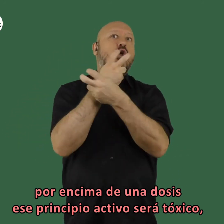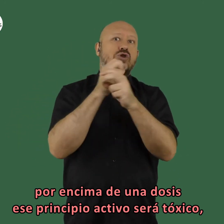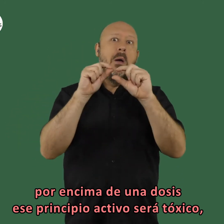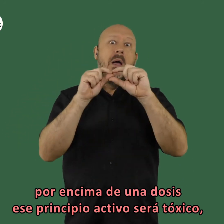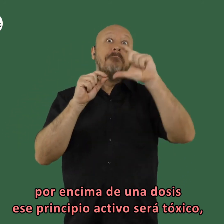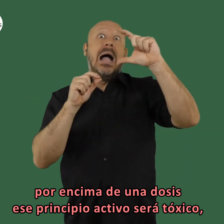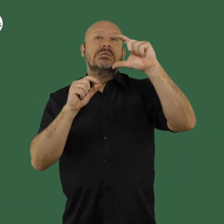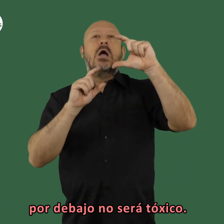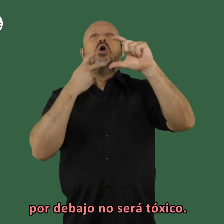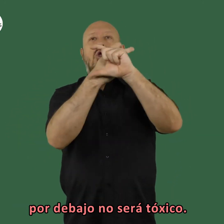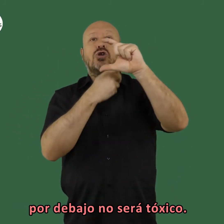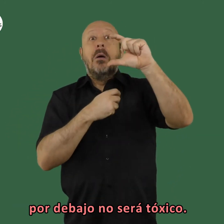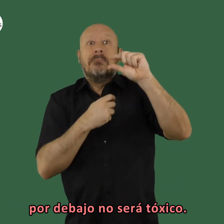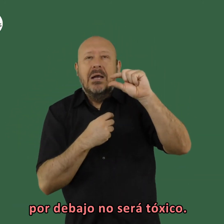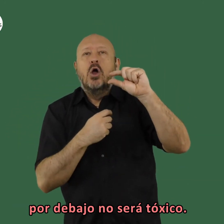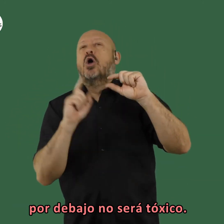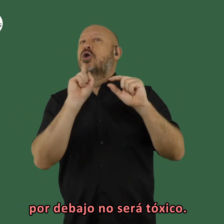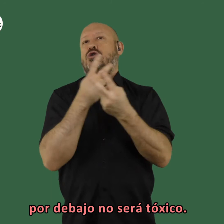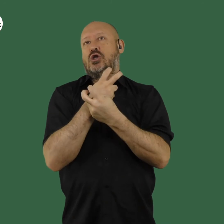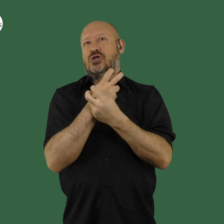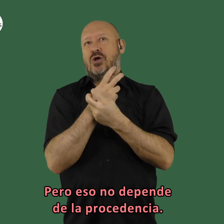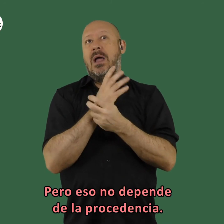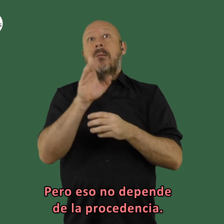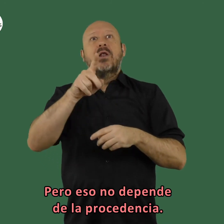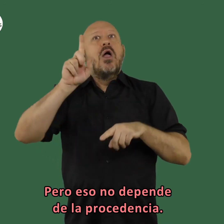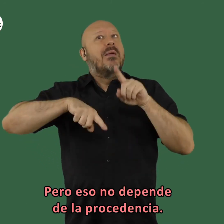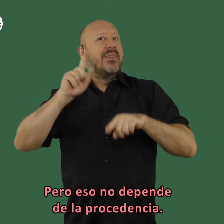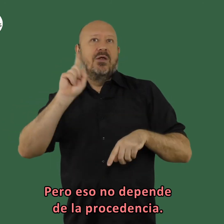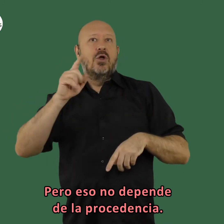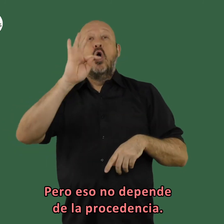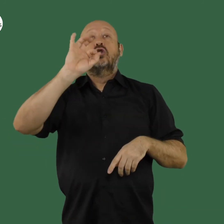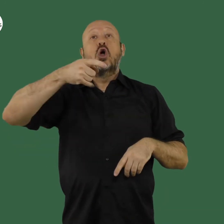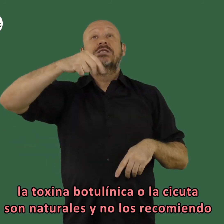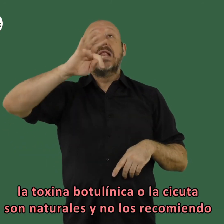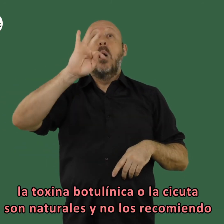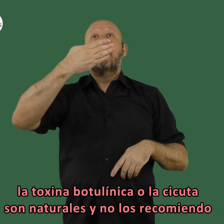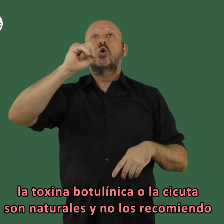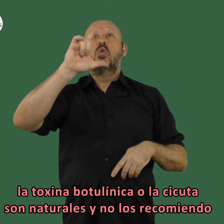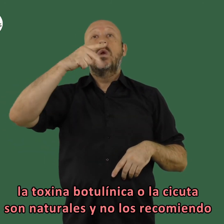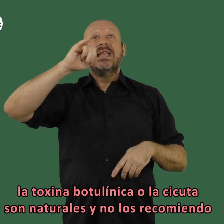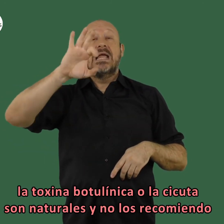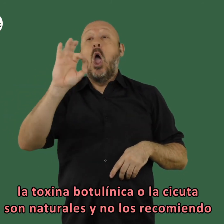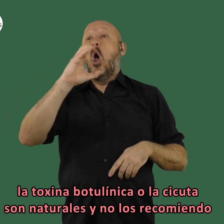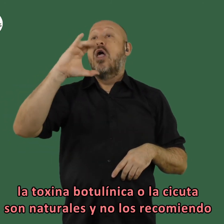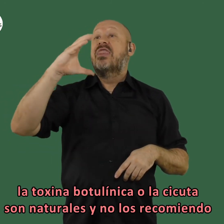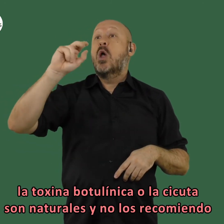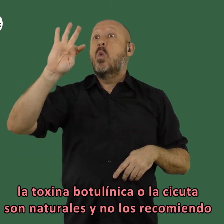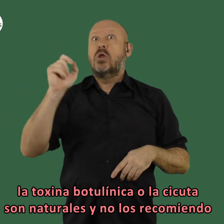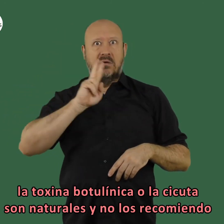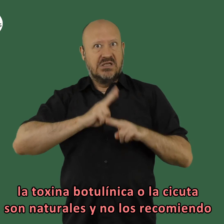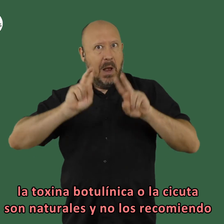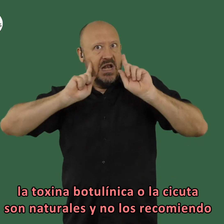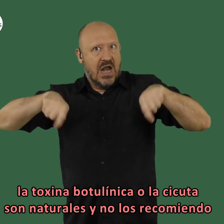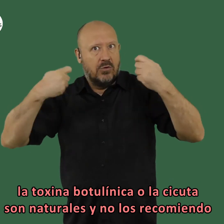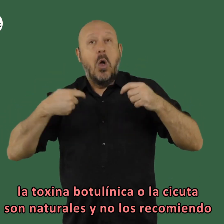tóxico por debajo no será tóxico pero eso no depende de la procedencia la toxina botulínica o la